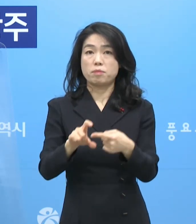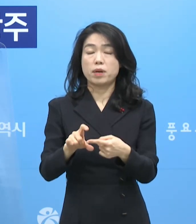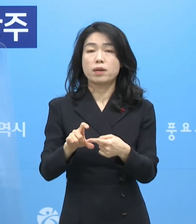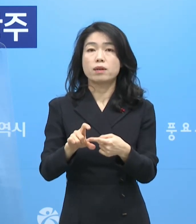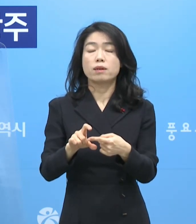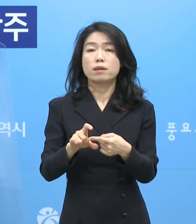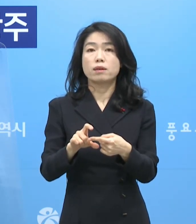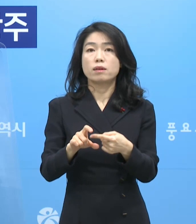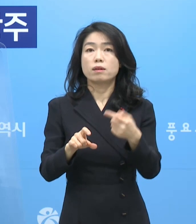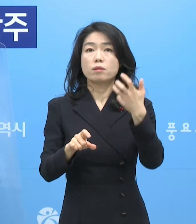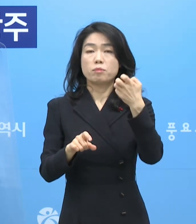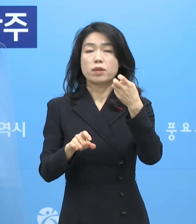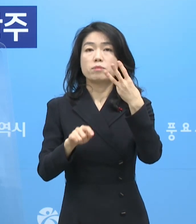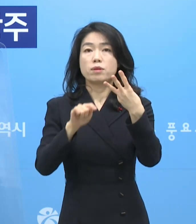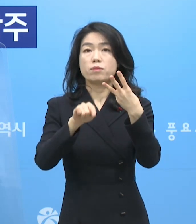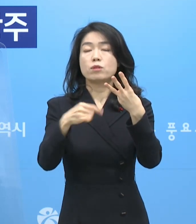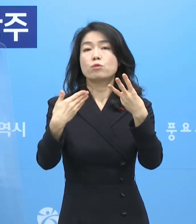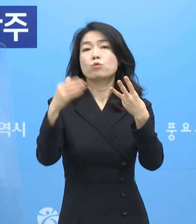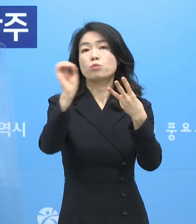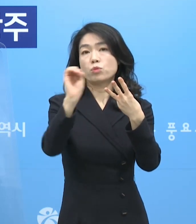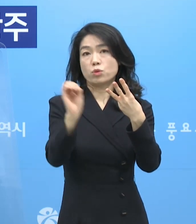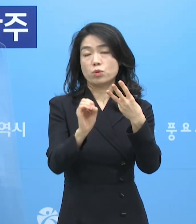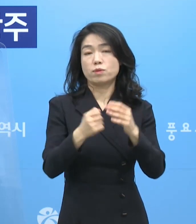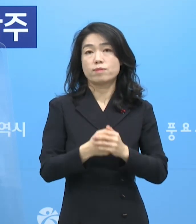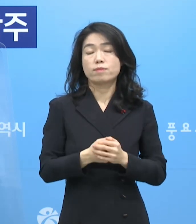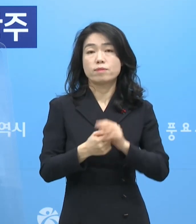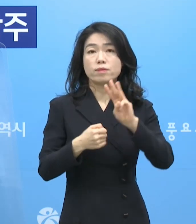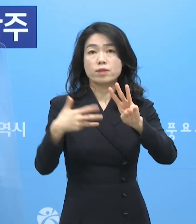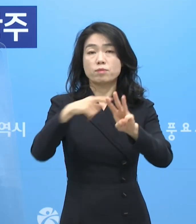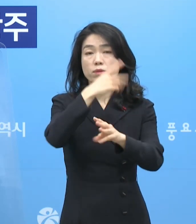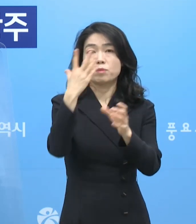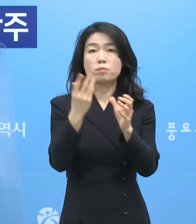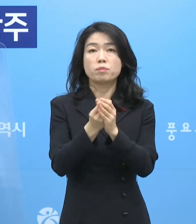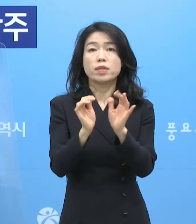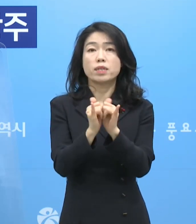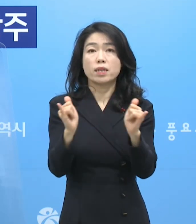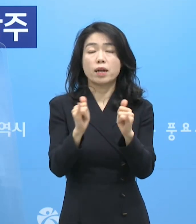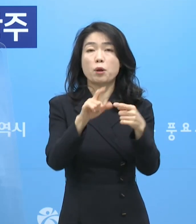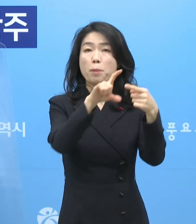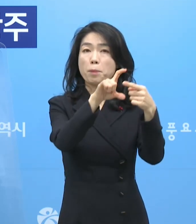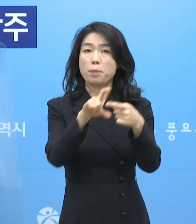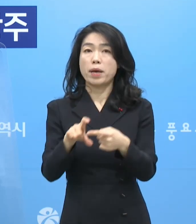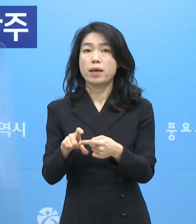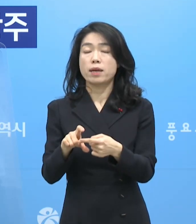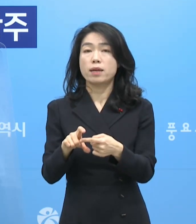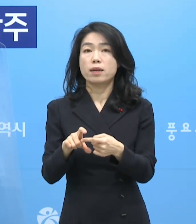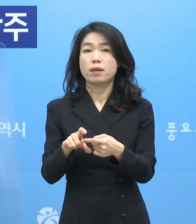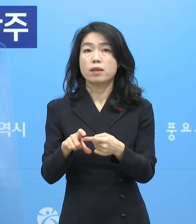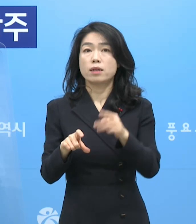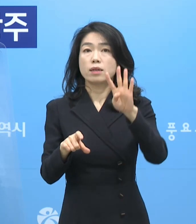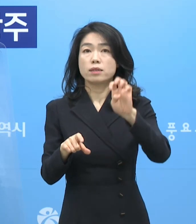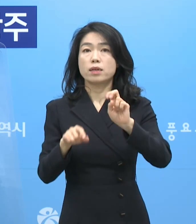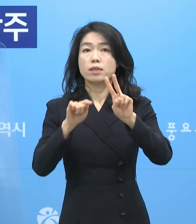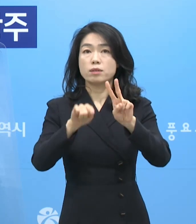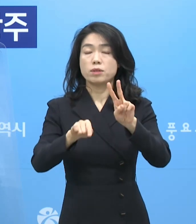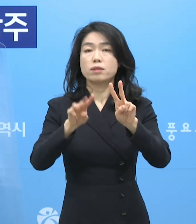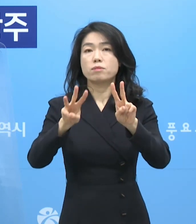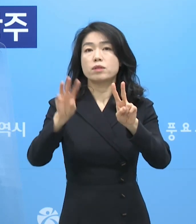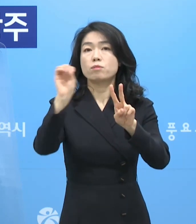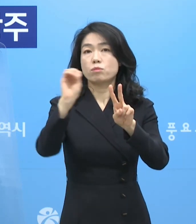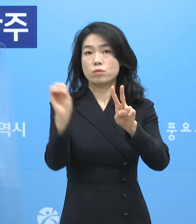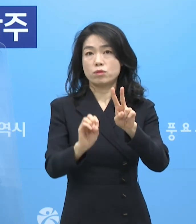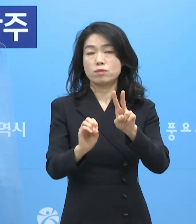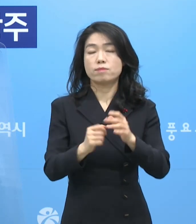인구 대비 83.9%이고 3차 접종까지 완료하신 분은 인구 대비 42.3